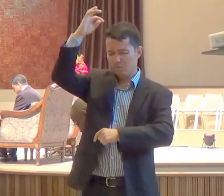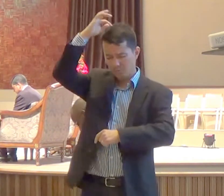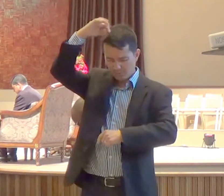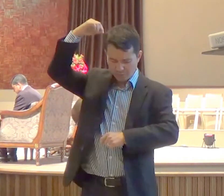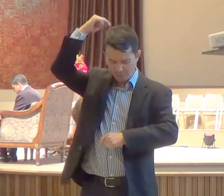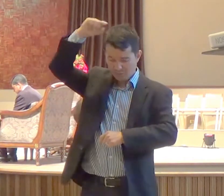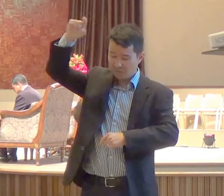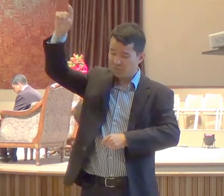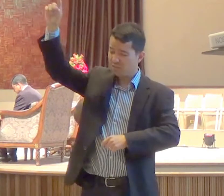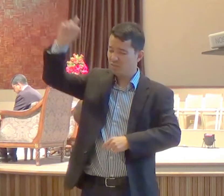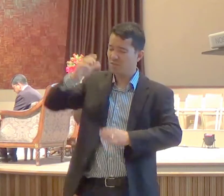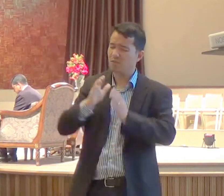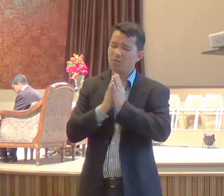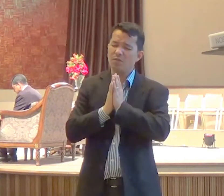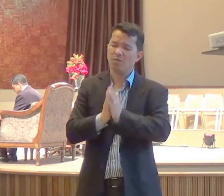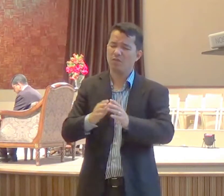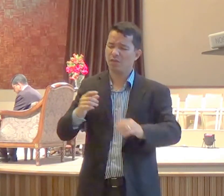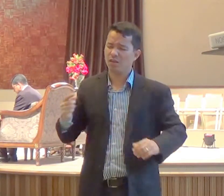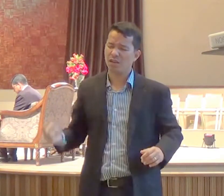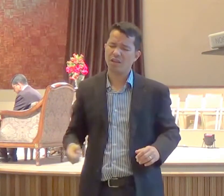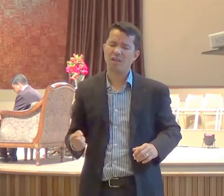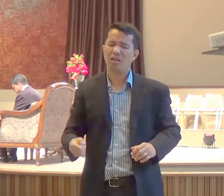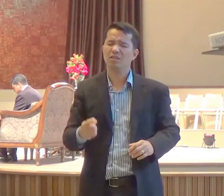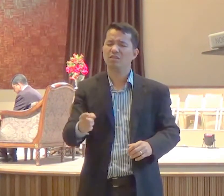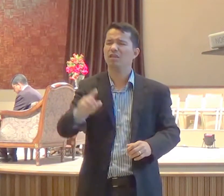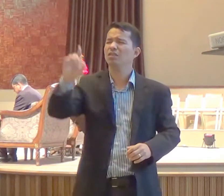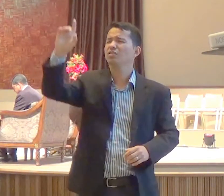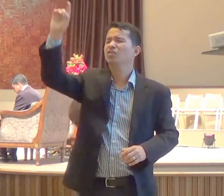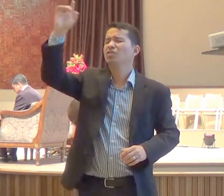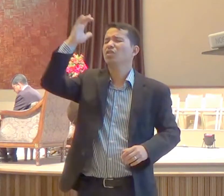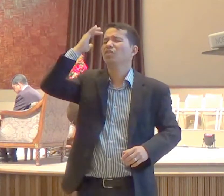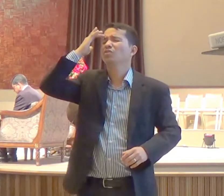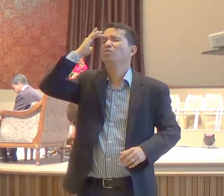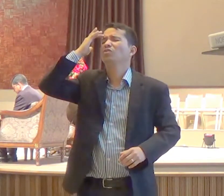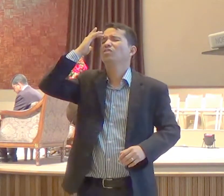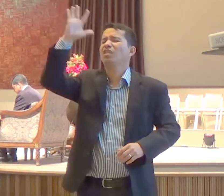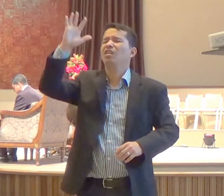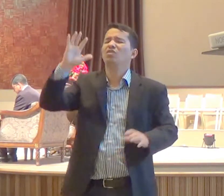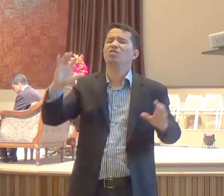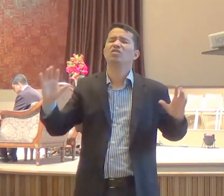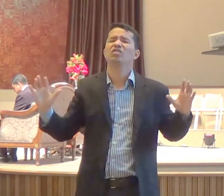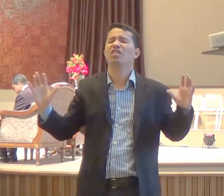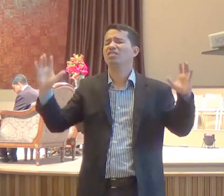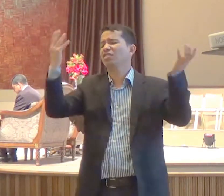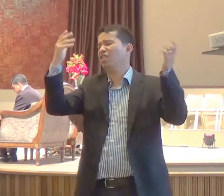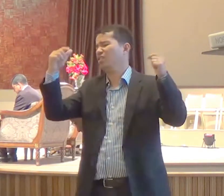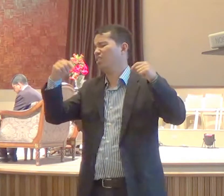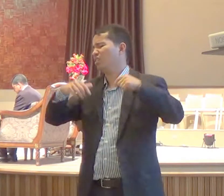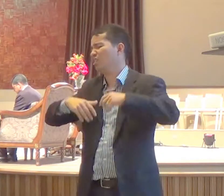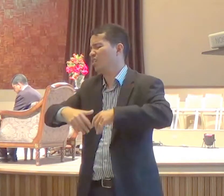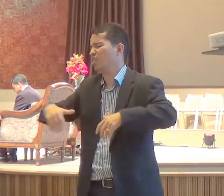eterno Deus, eu não sei o resultado, disso aqui, eu sei uma coisa,